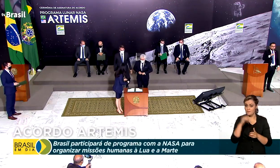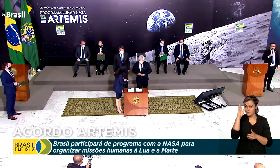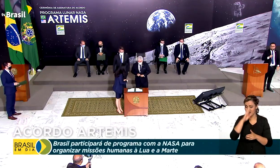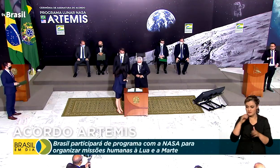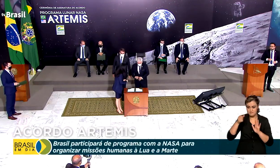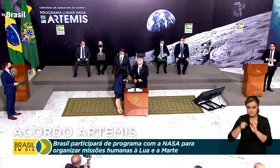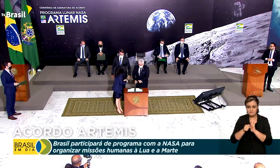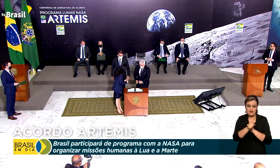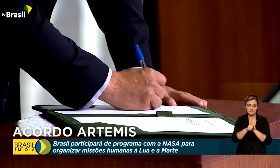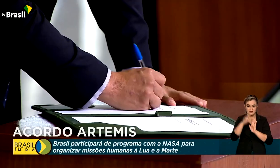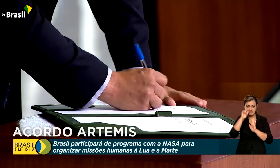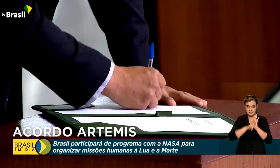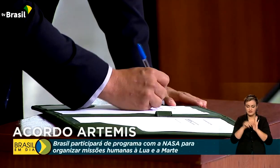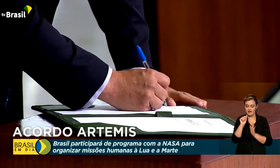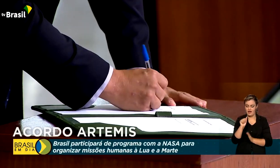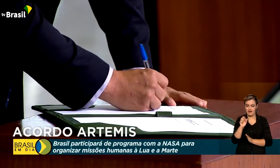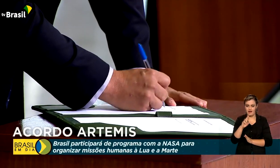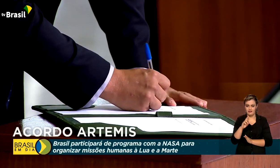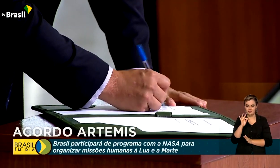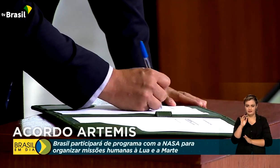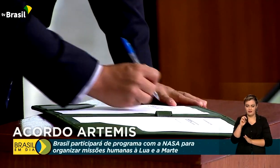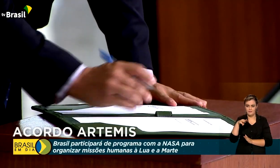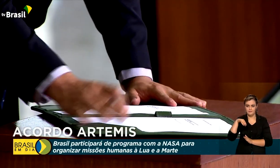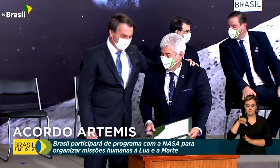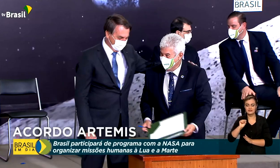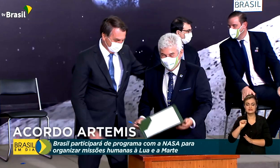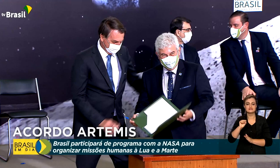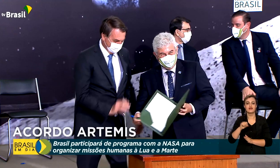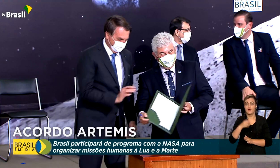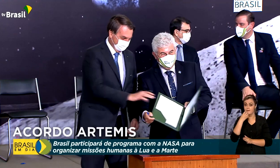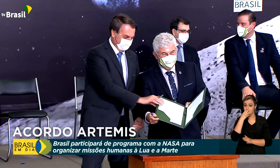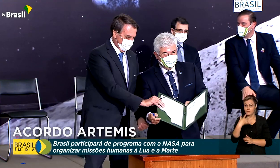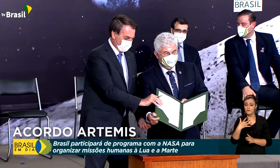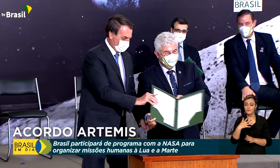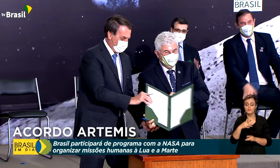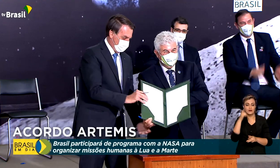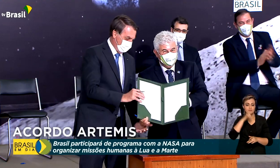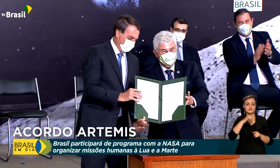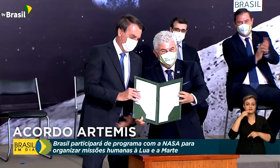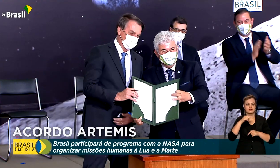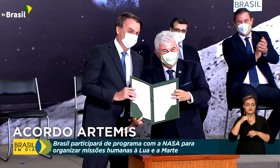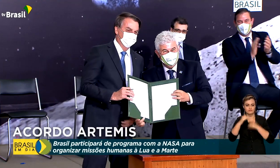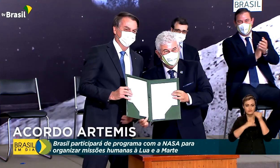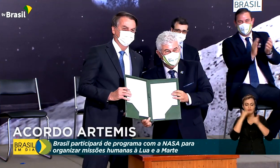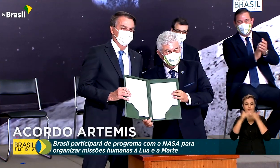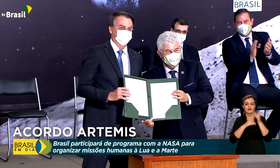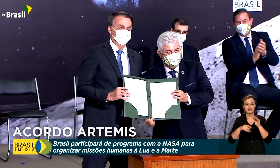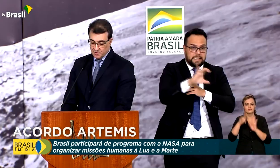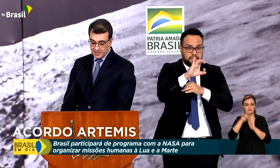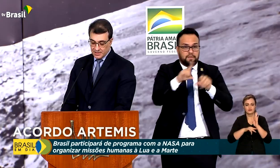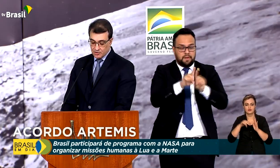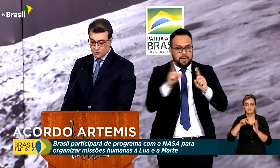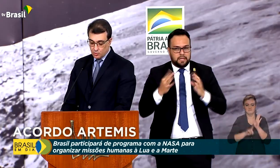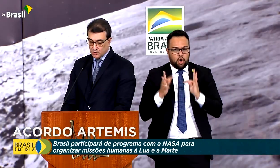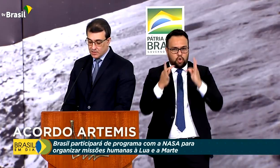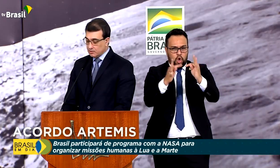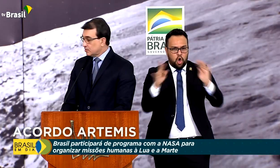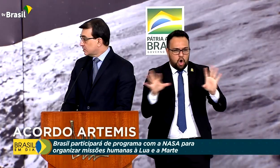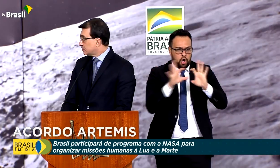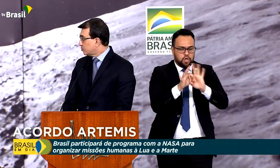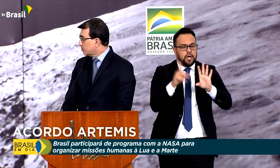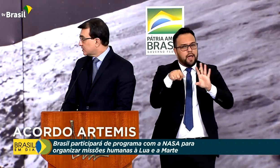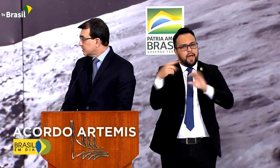a participação no projeto Artemis é mais um instrumento para trazer avanços ao programa espacial brasileiro. É uma vertente